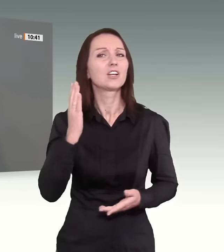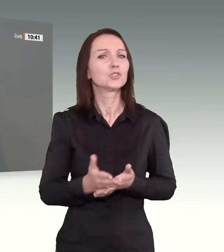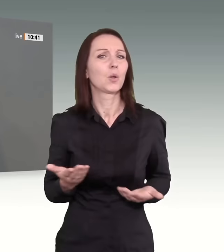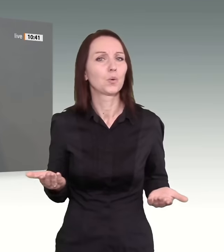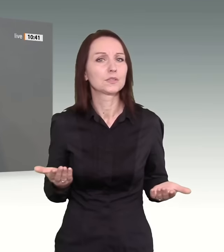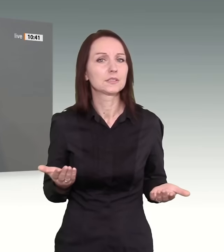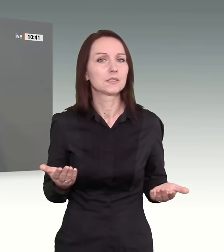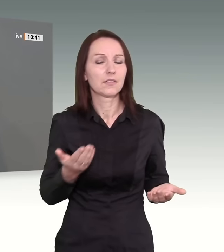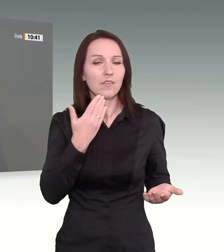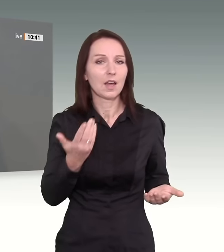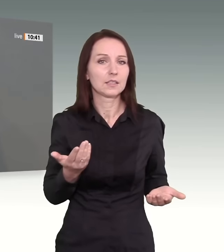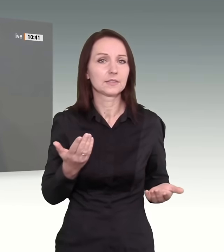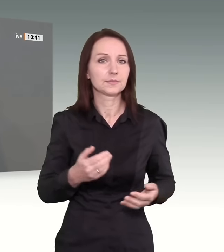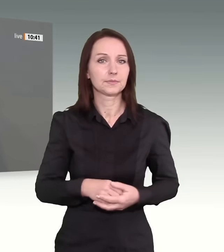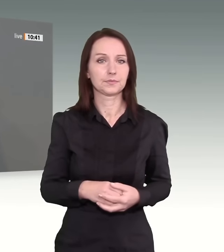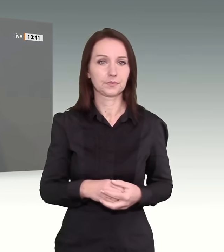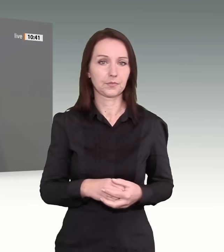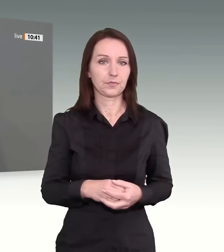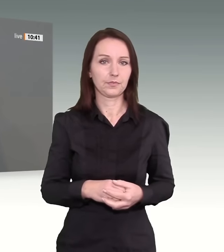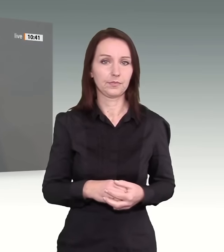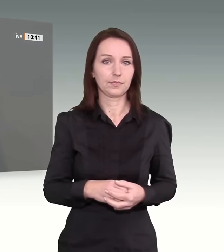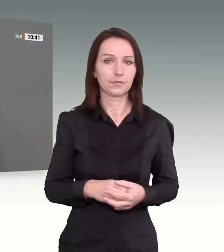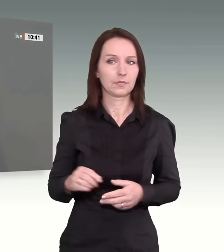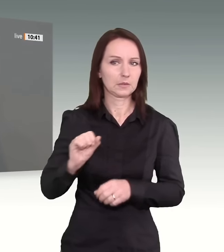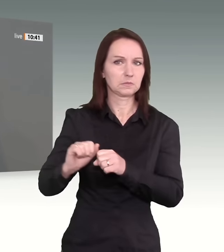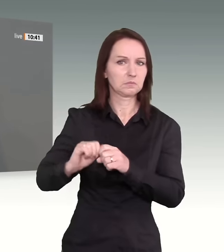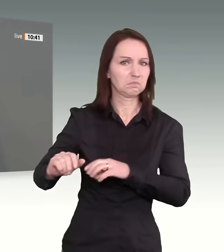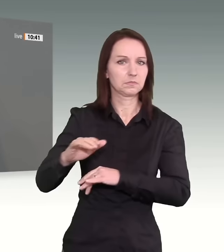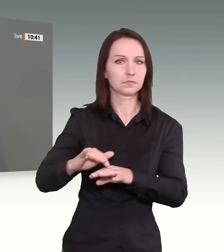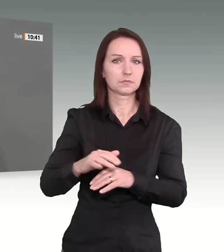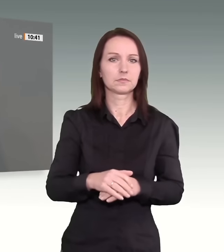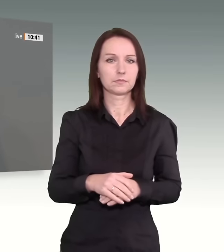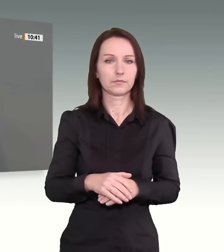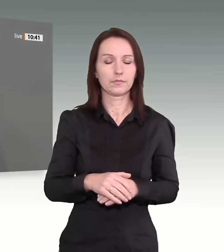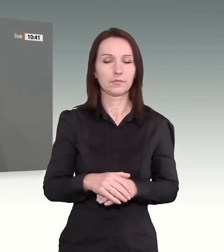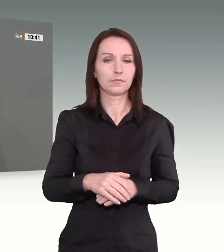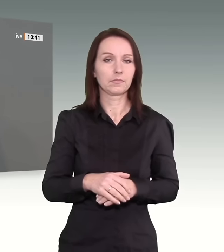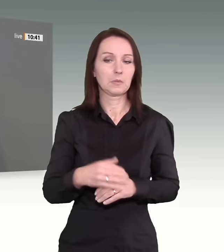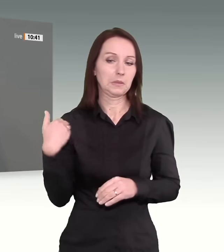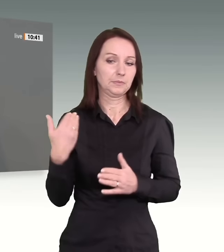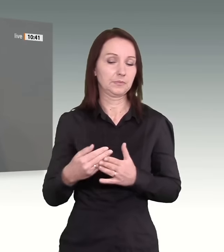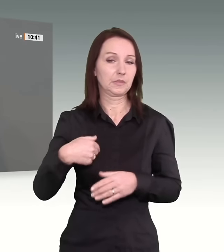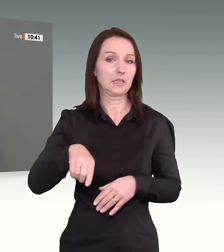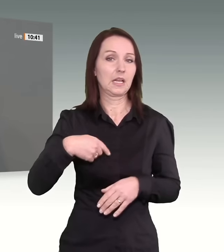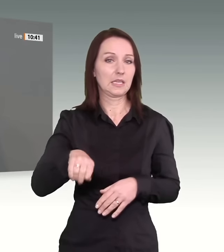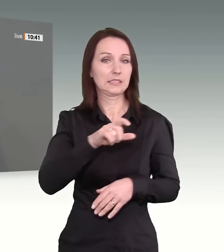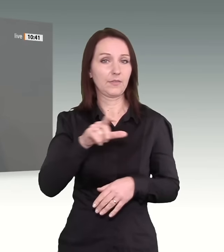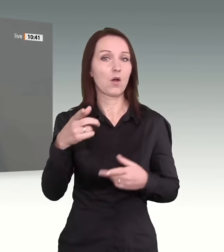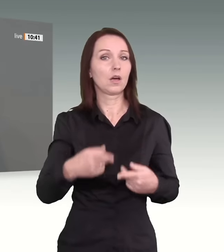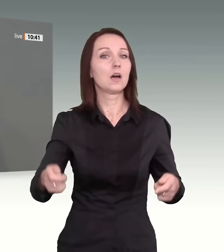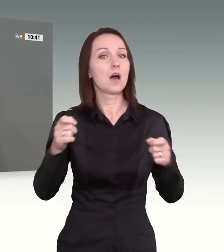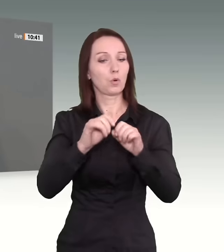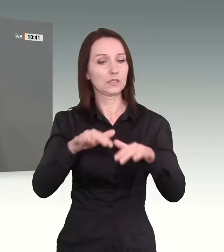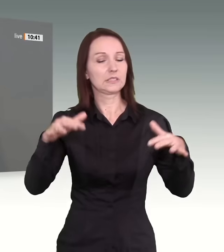haben diese Woche im Bundestag beschlossen, die Verlängerung des